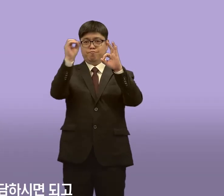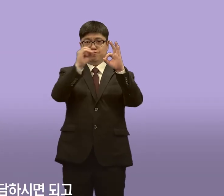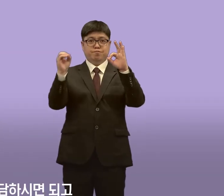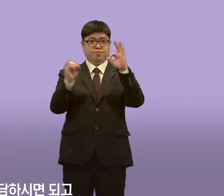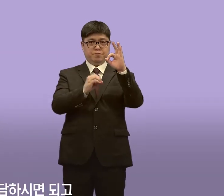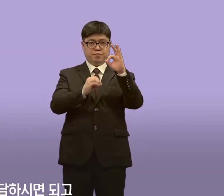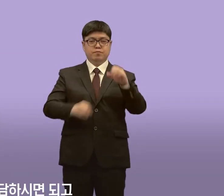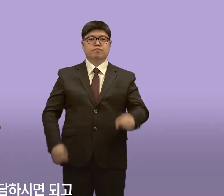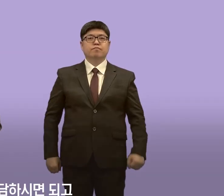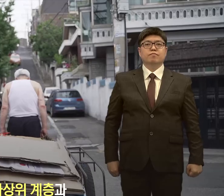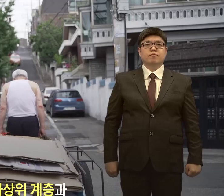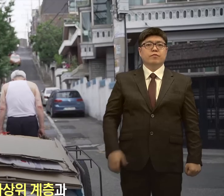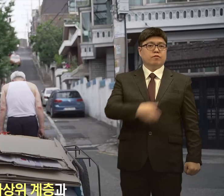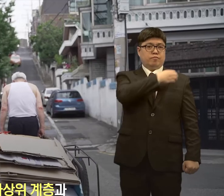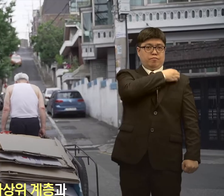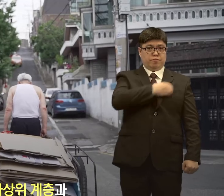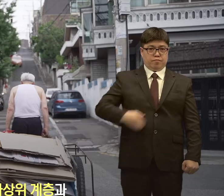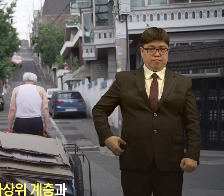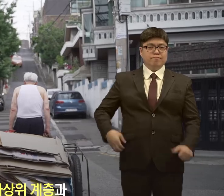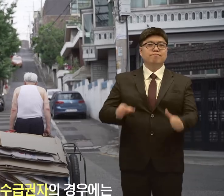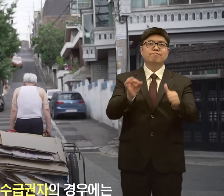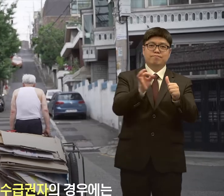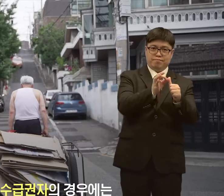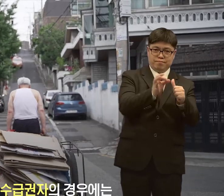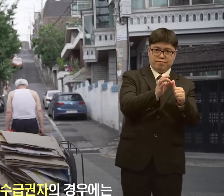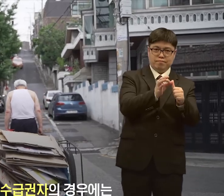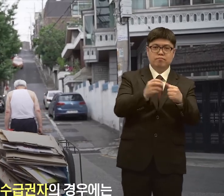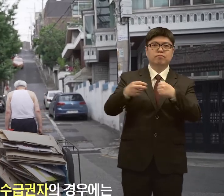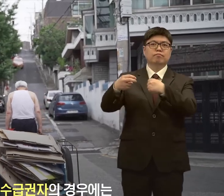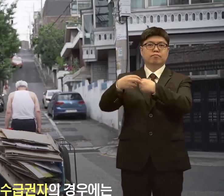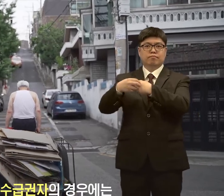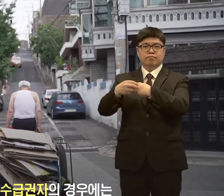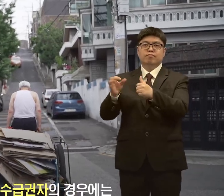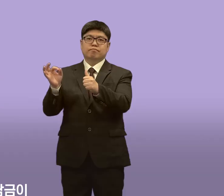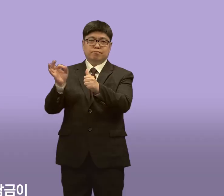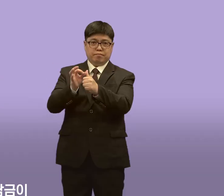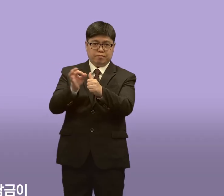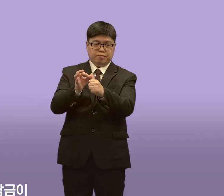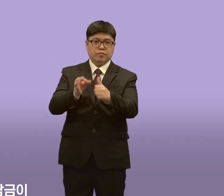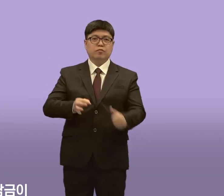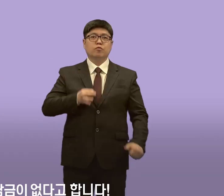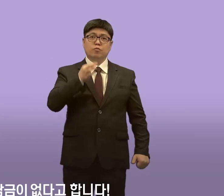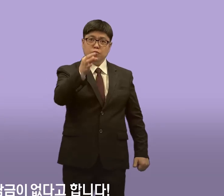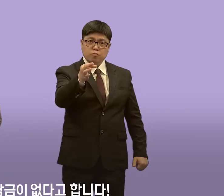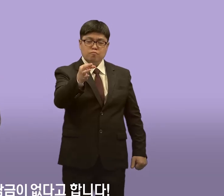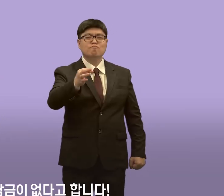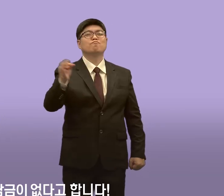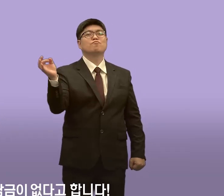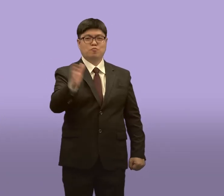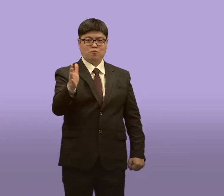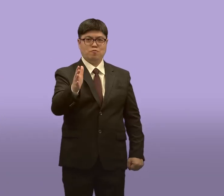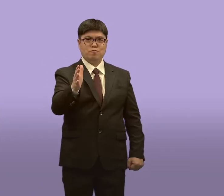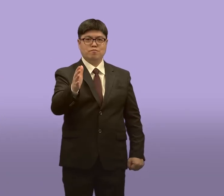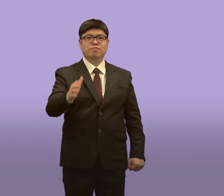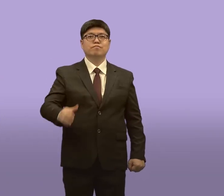부담하시면 되고 차상위계층과 의료급여수급권자의 경우에는 본인부담금이 없다고 합니다.